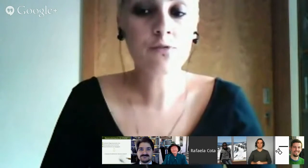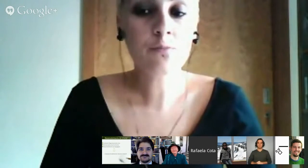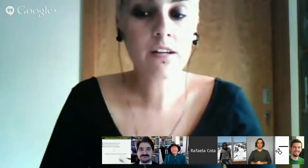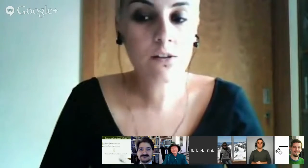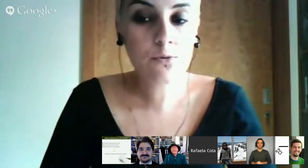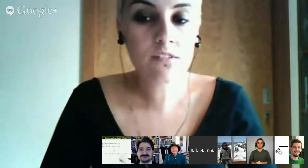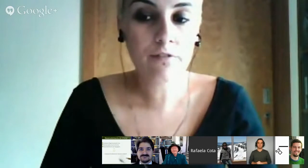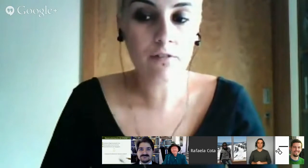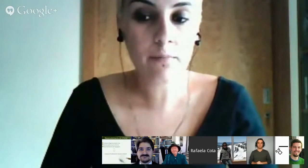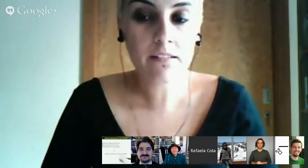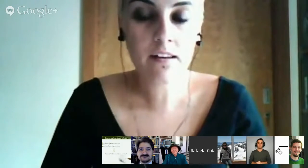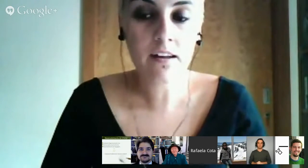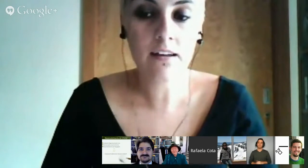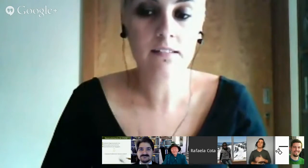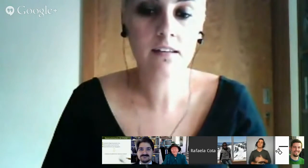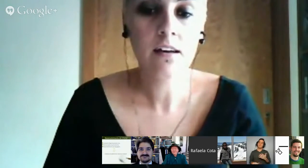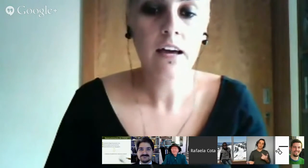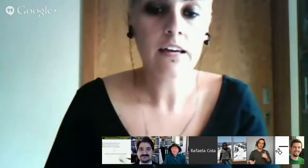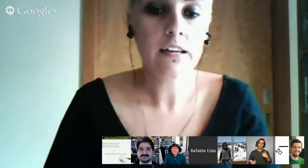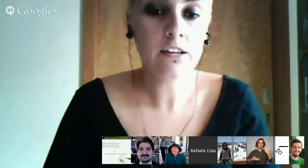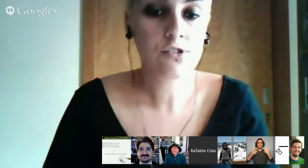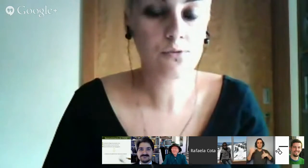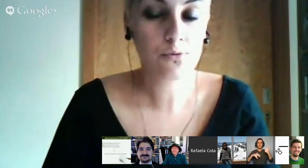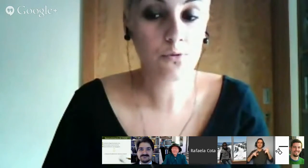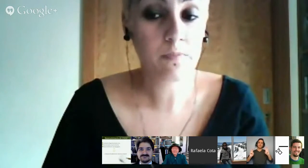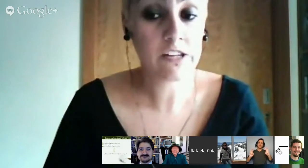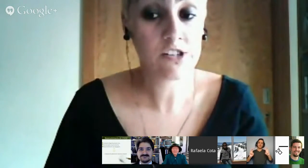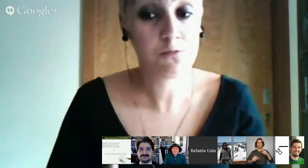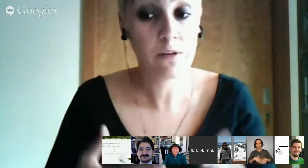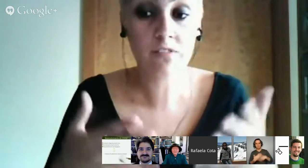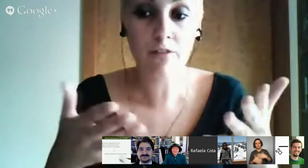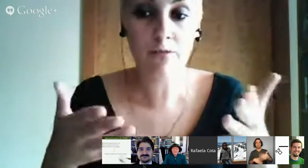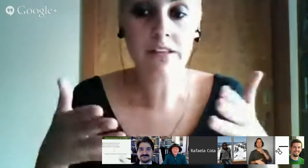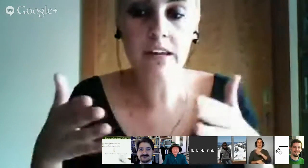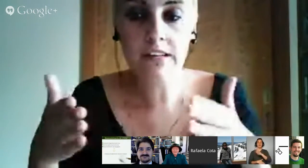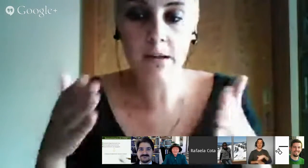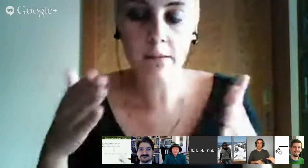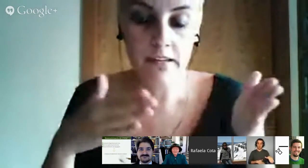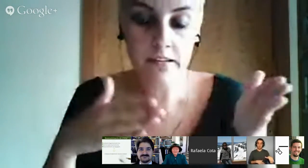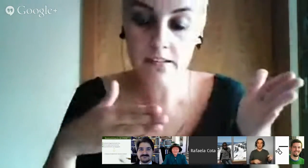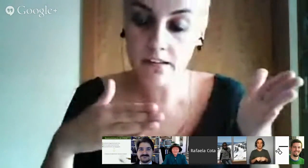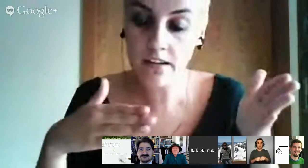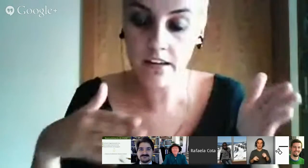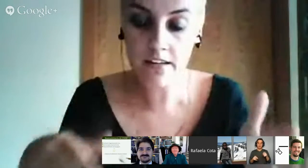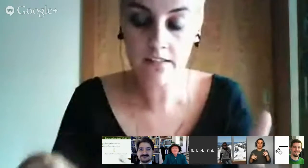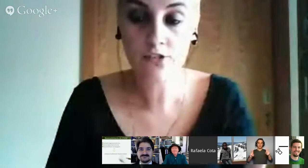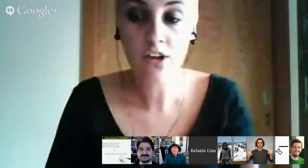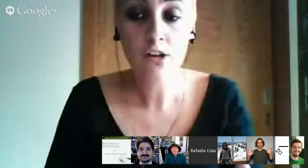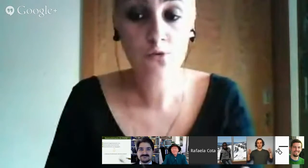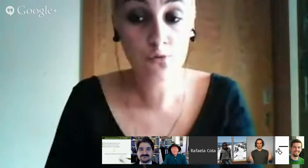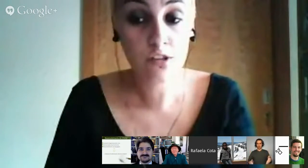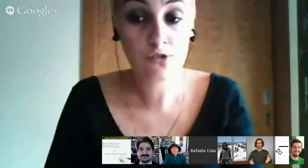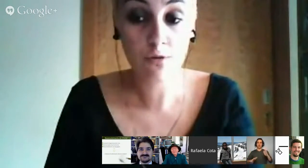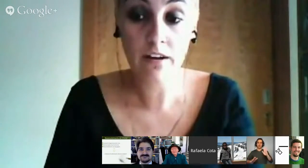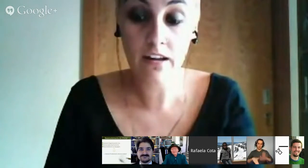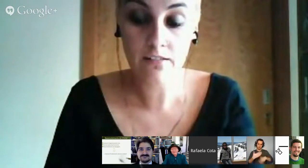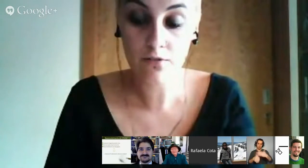falando um bocadinho no desenvolvimento da criança, e este aspecto do desenvolvimento da criança aplica-se tanto a crianças surdas como a crianças